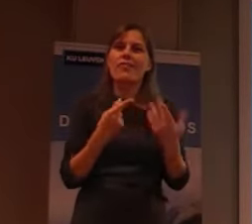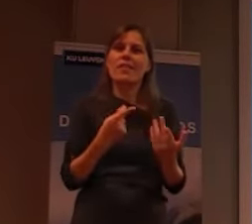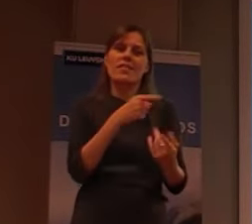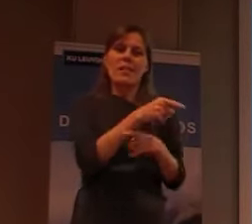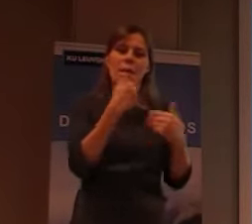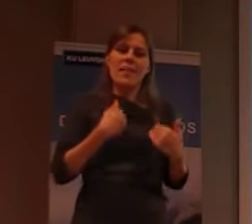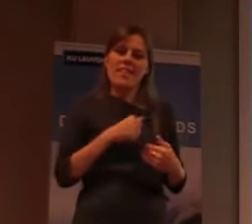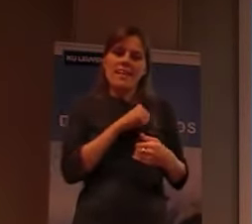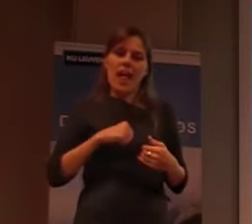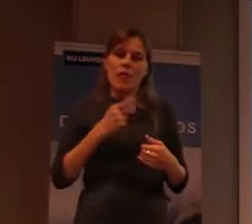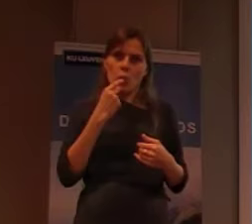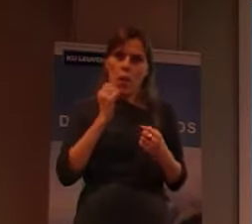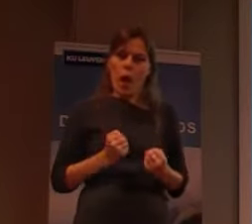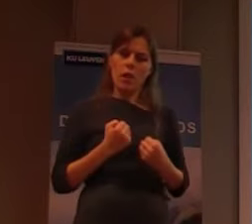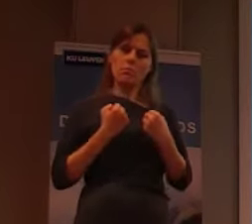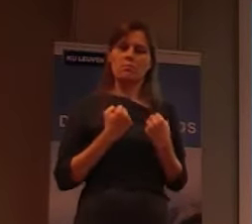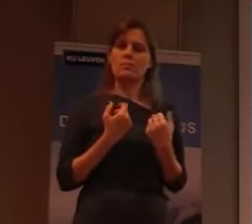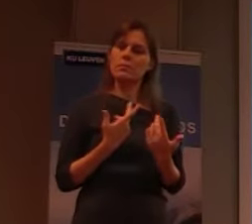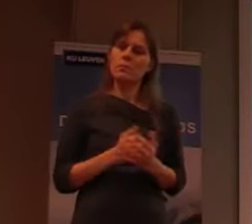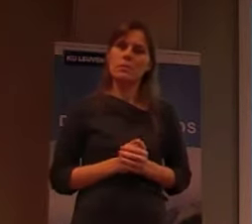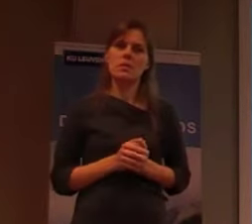wel, goed, van zich oren.